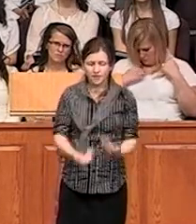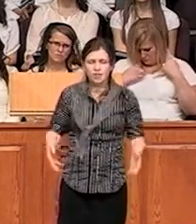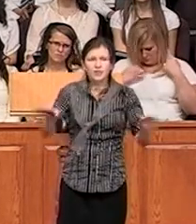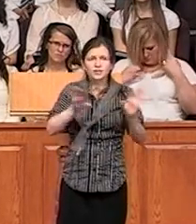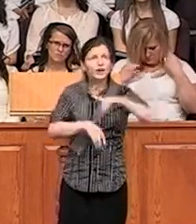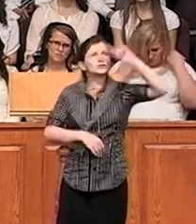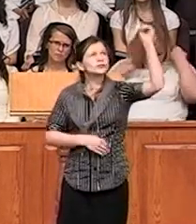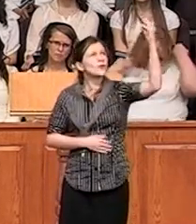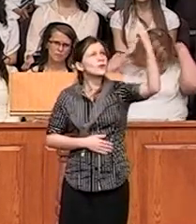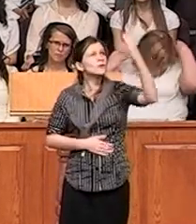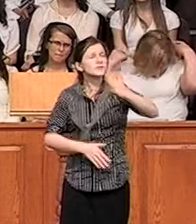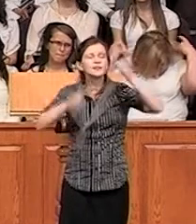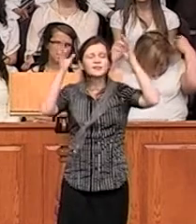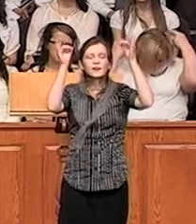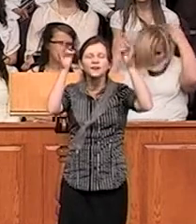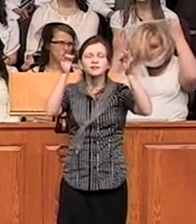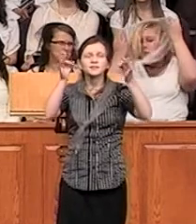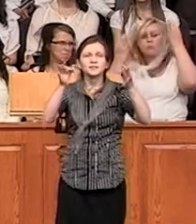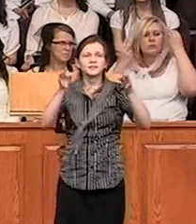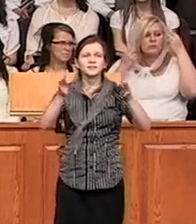как солнце правды,